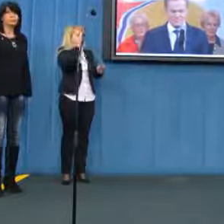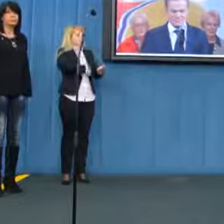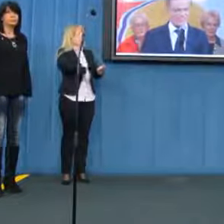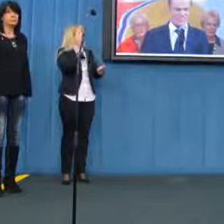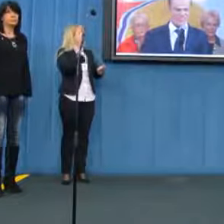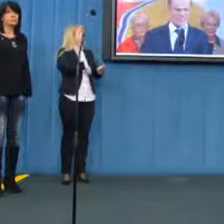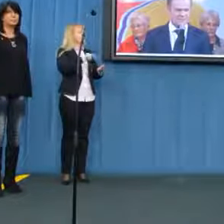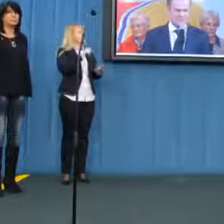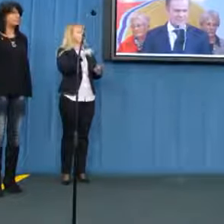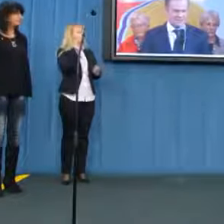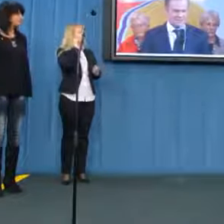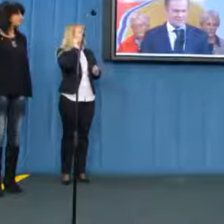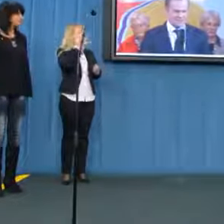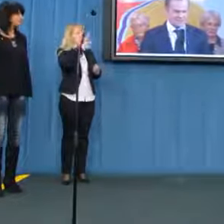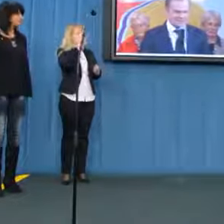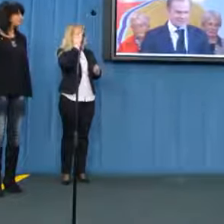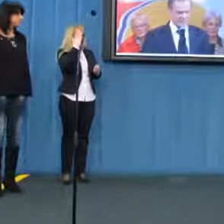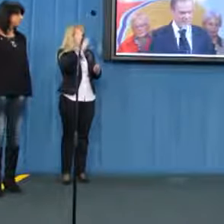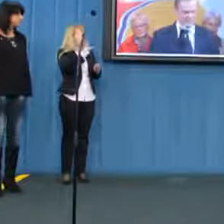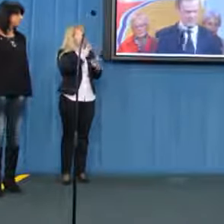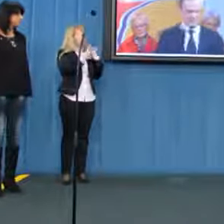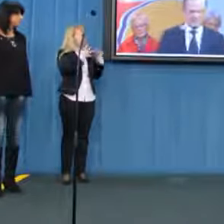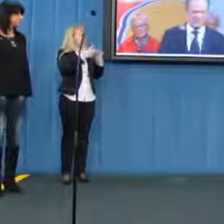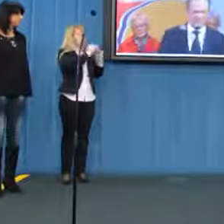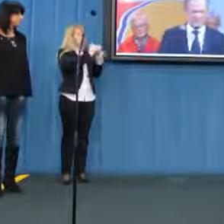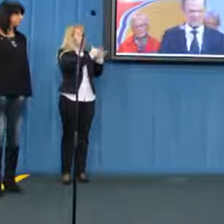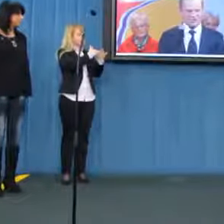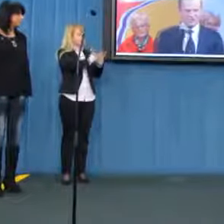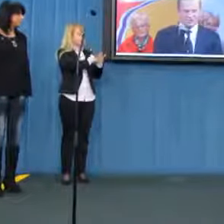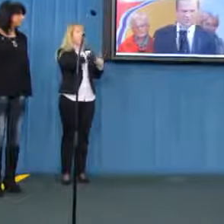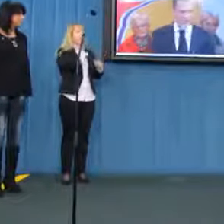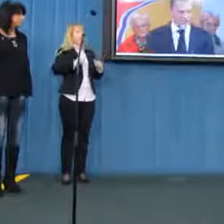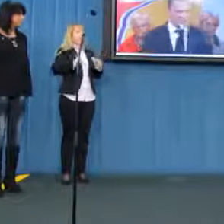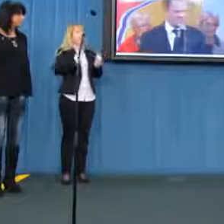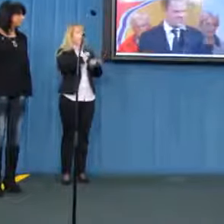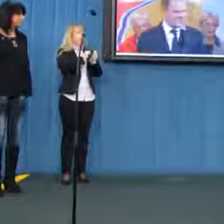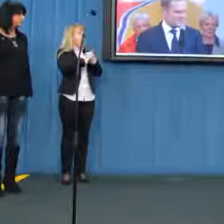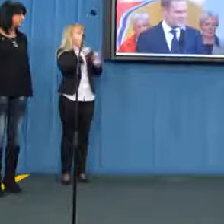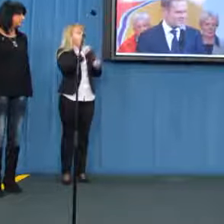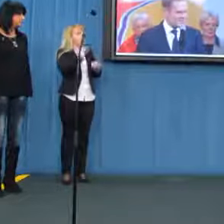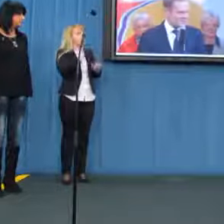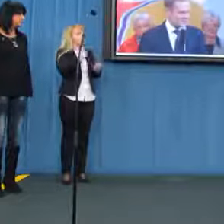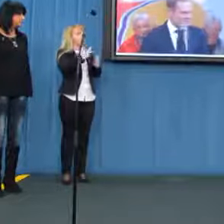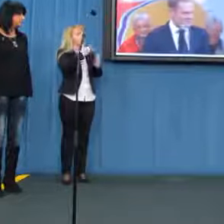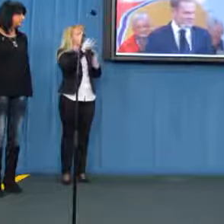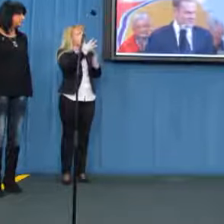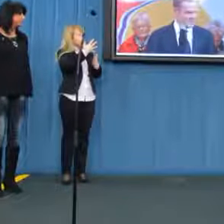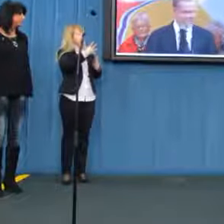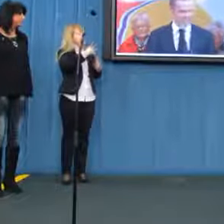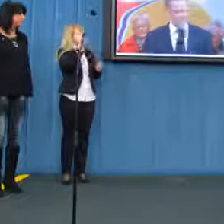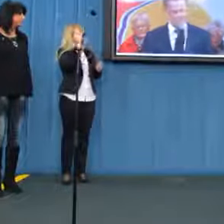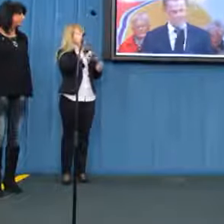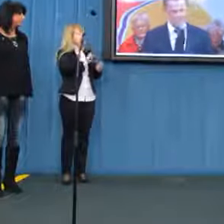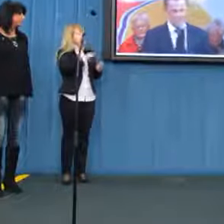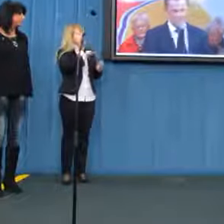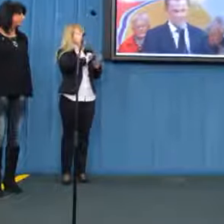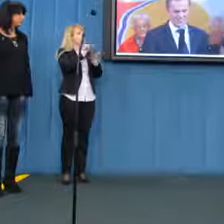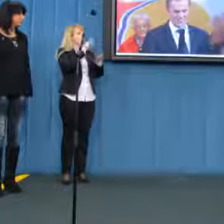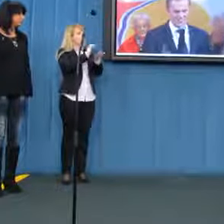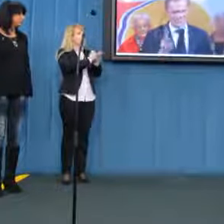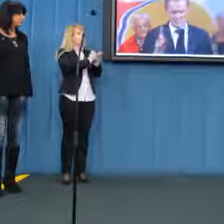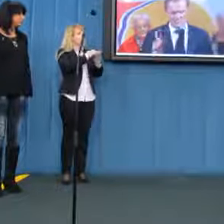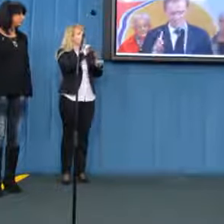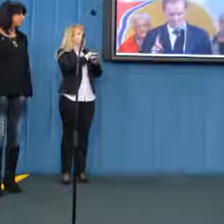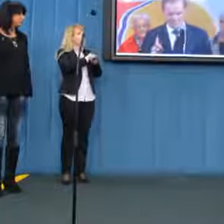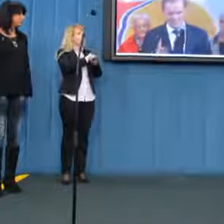wtajemniczonych, wiedzą o czym mówię, ale żeby na listach było nie tylko te minimum 35%, jak jest w chwili w ustawie, procent tej